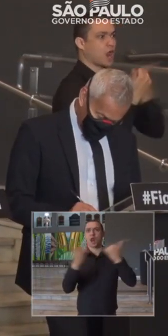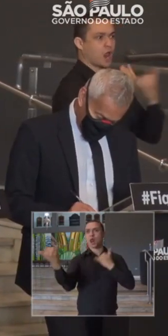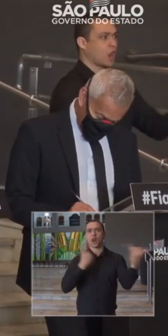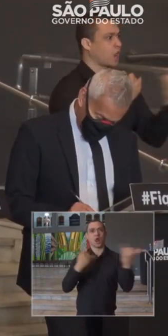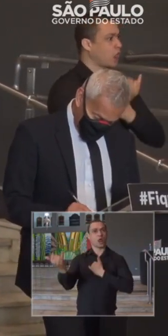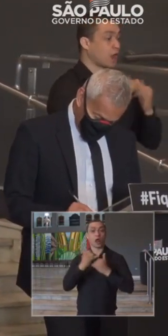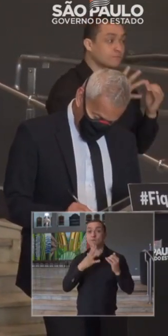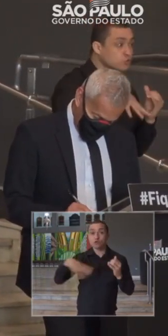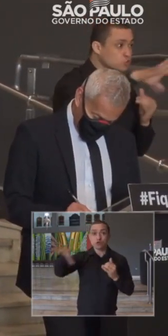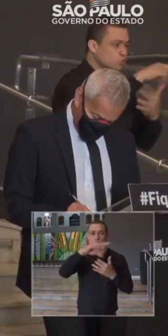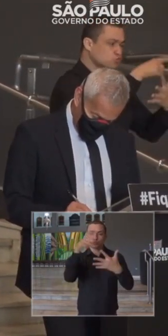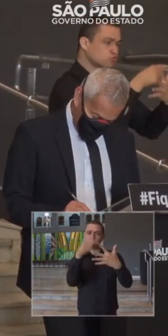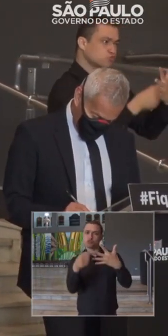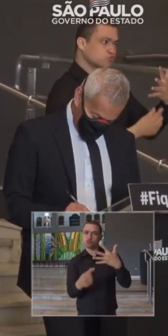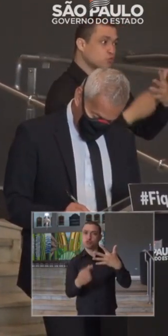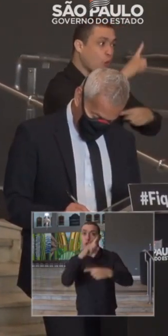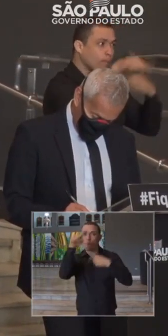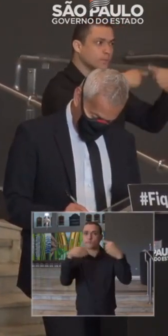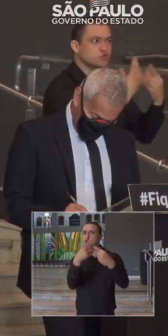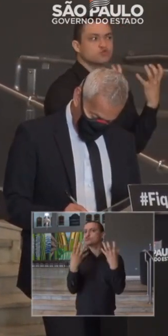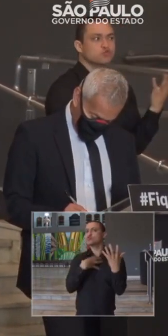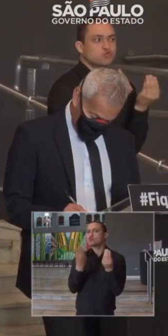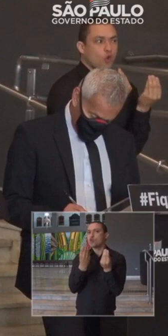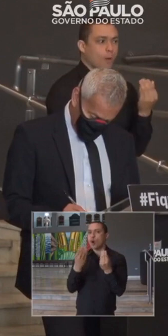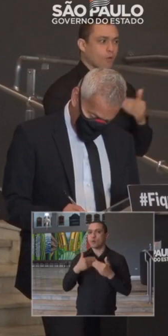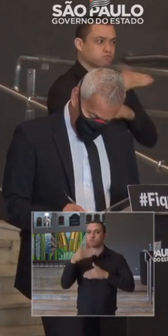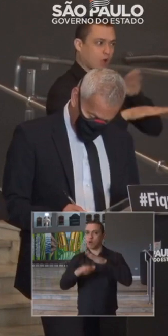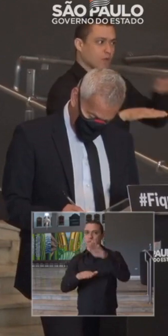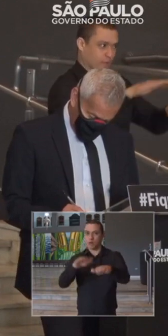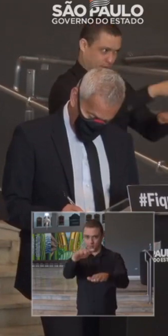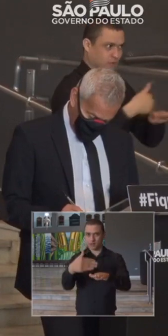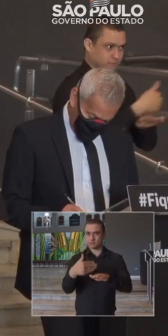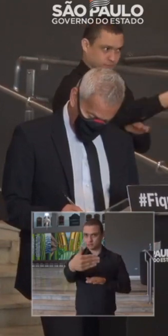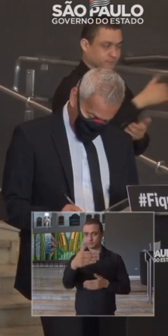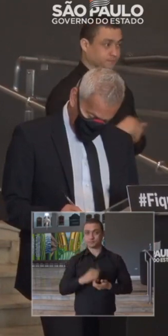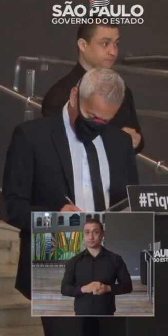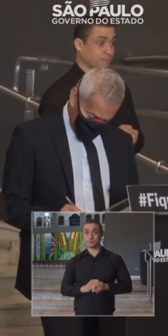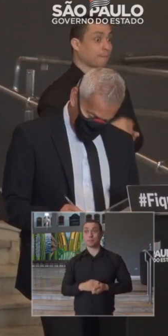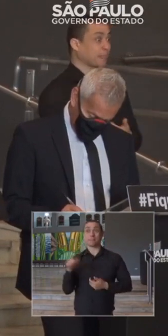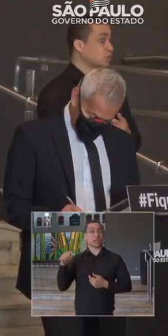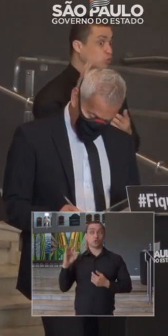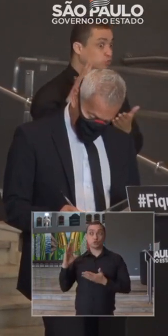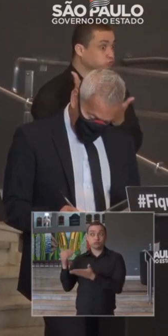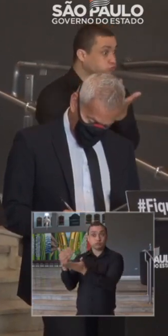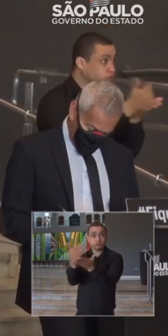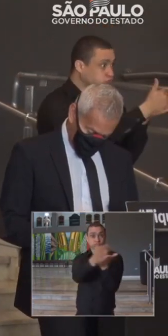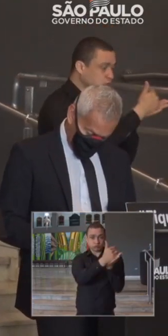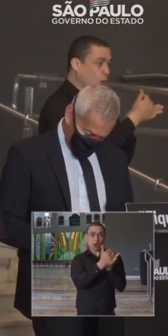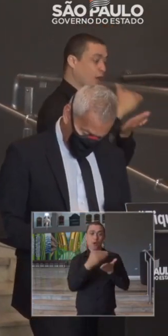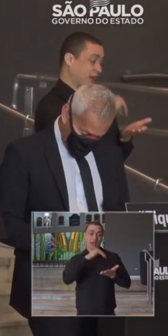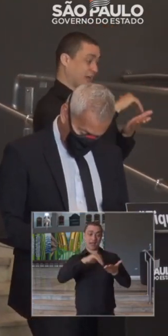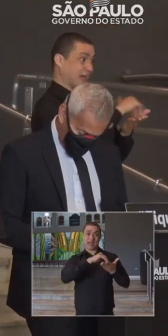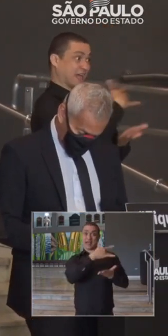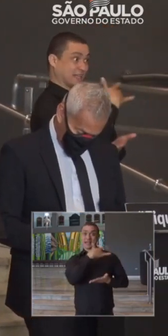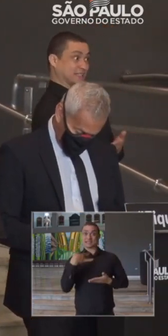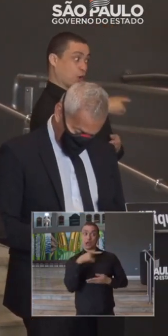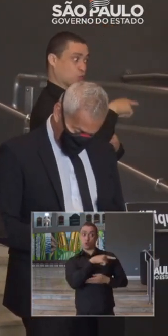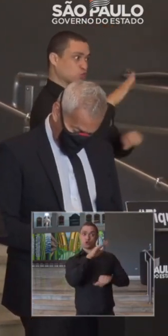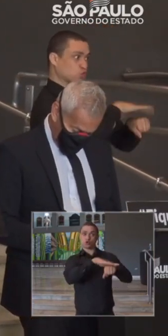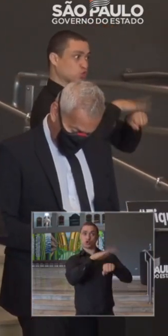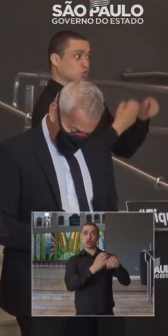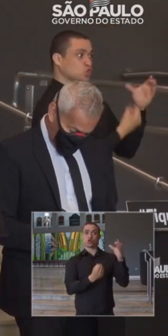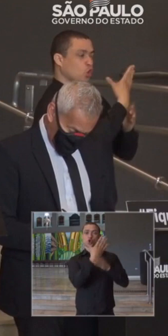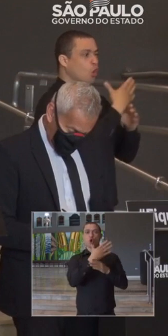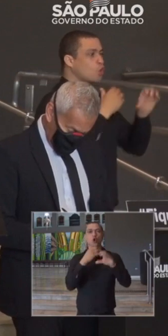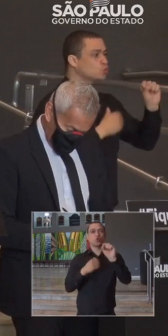objetivos e claros de que forma se dão esses próximos passos. Através disso, a Secretaria de Saúde criou o Censo Covid,